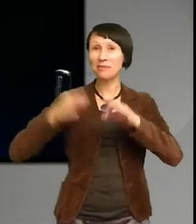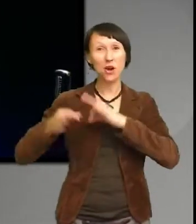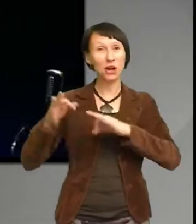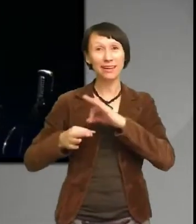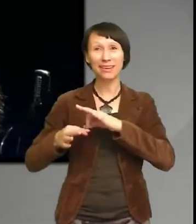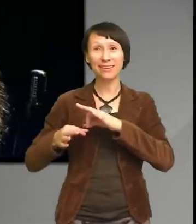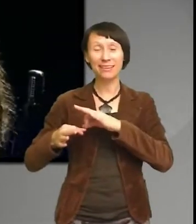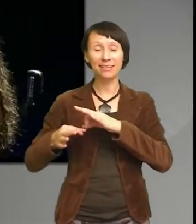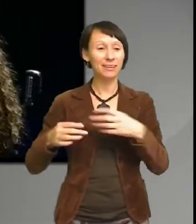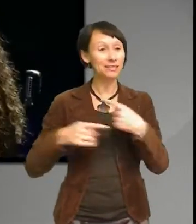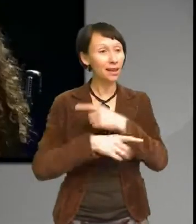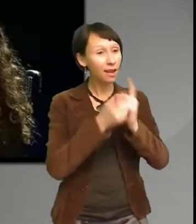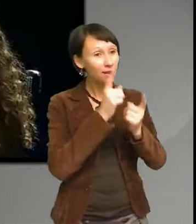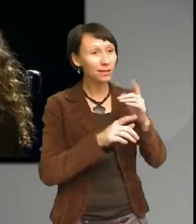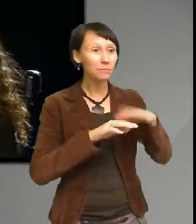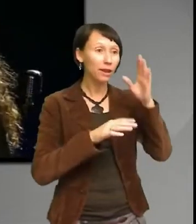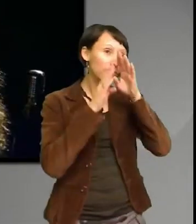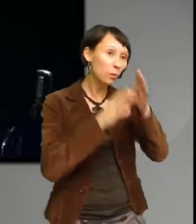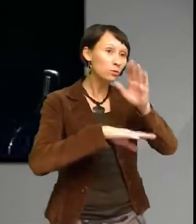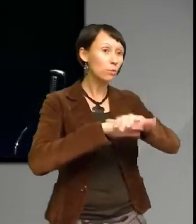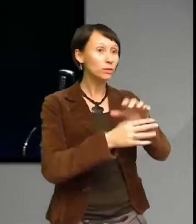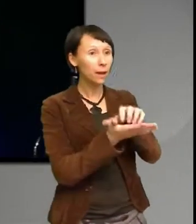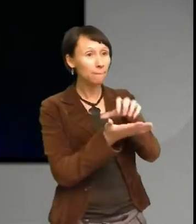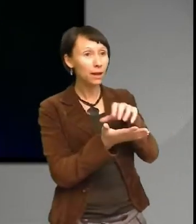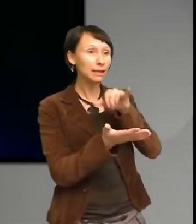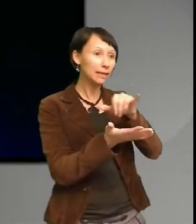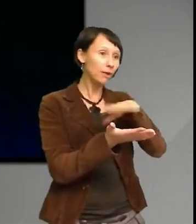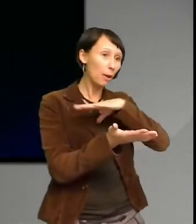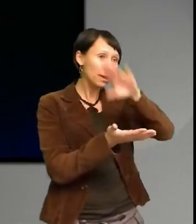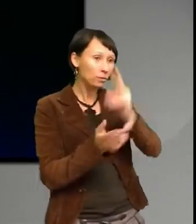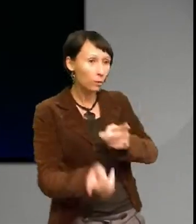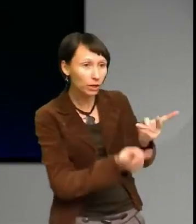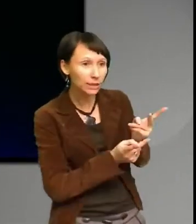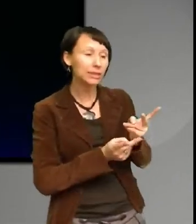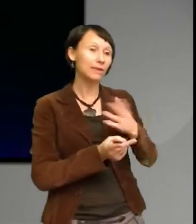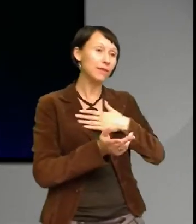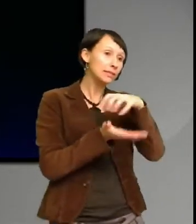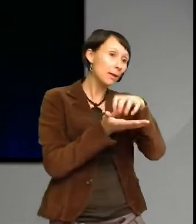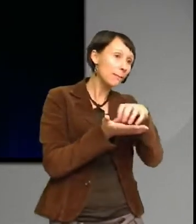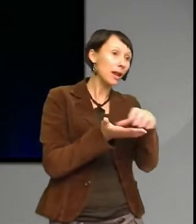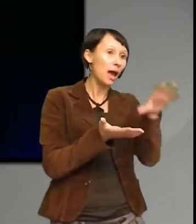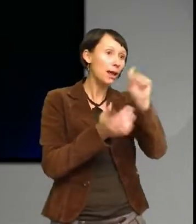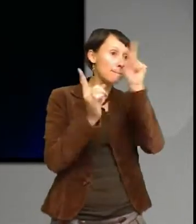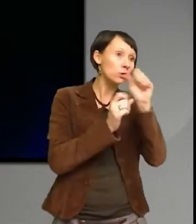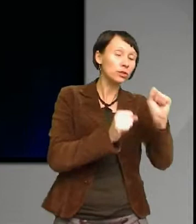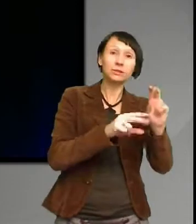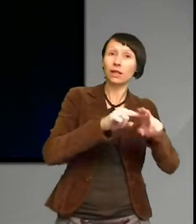göra vårt samhälle mer demokratiskt och tillgängligt för alla kanske att komma ifrån